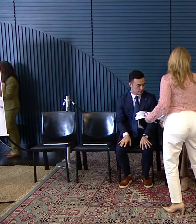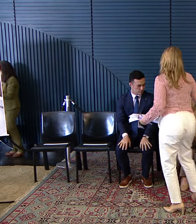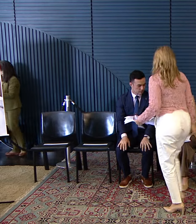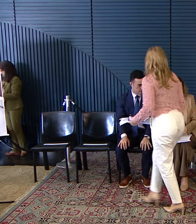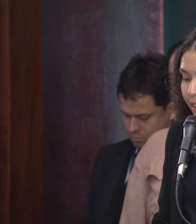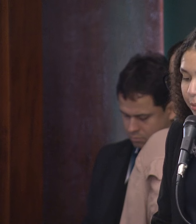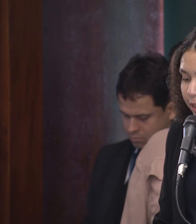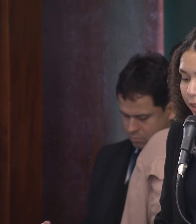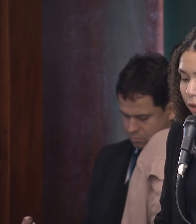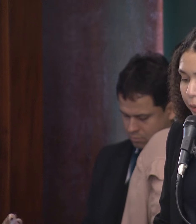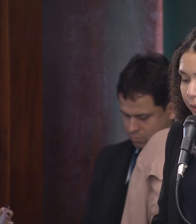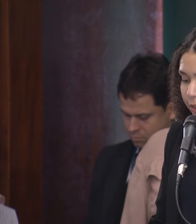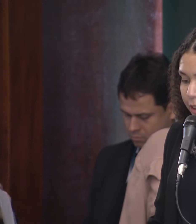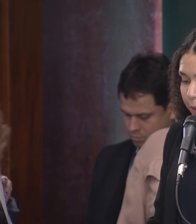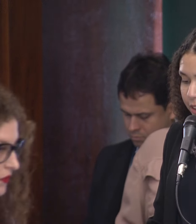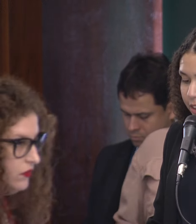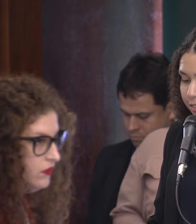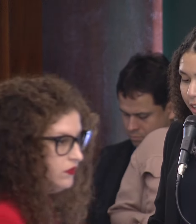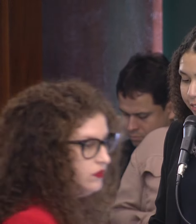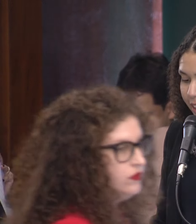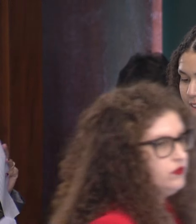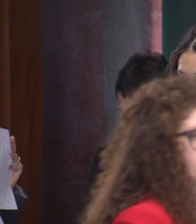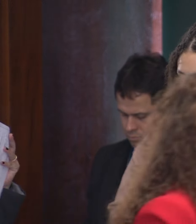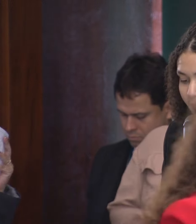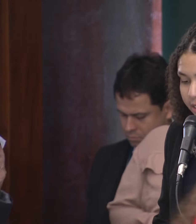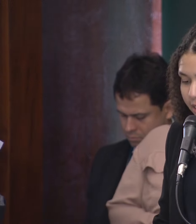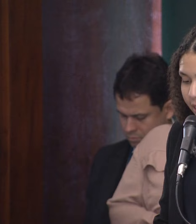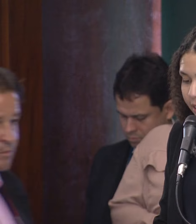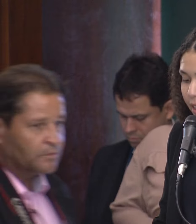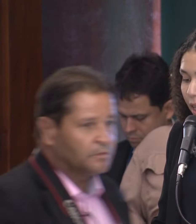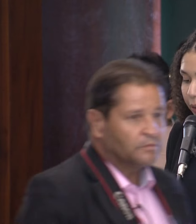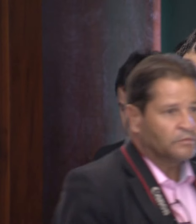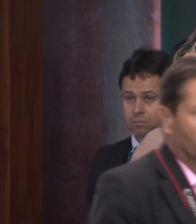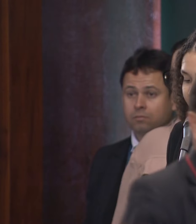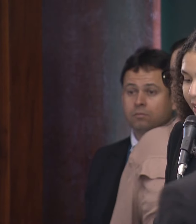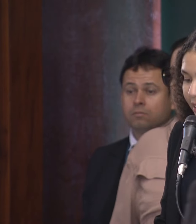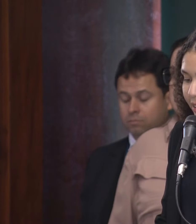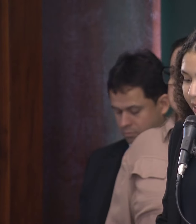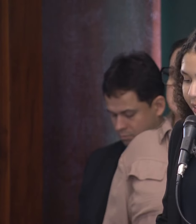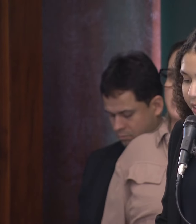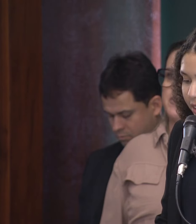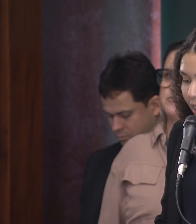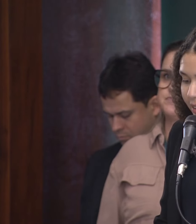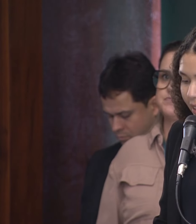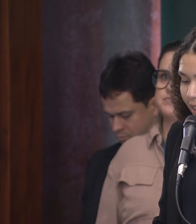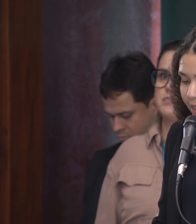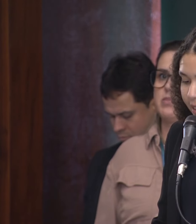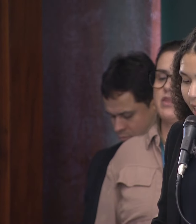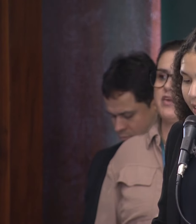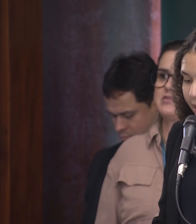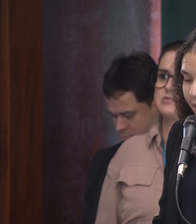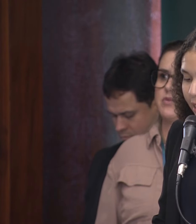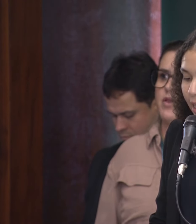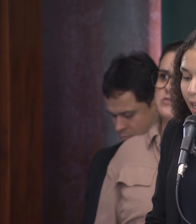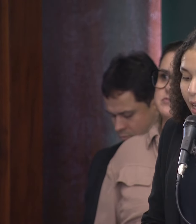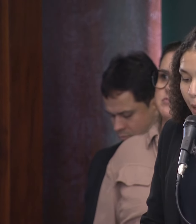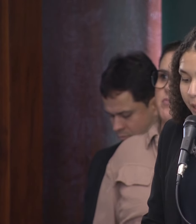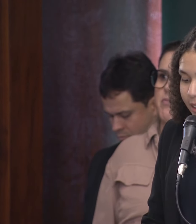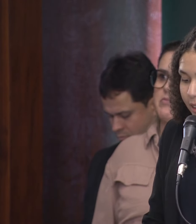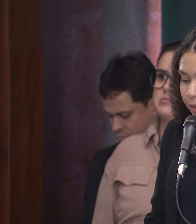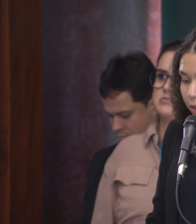Presentes nesta cerimônia, compondo o dispositivo à frente e à direita, os representantes das entidades agraciadas,